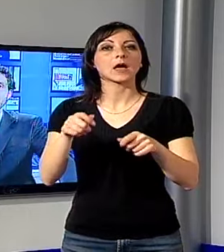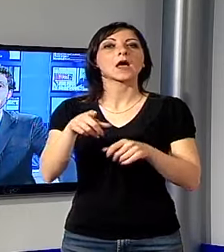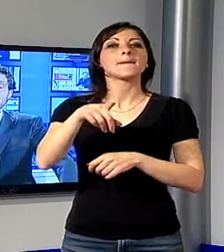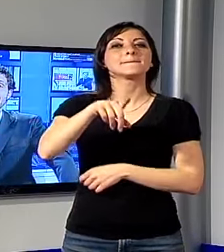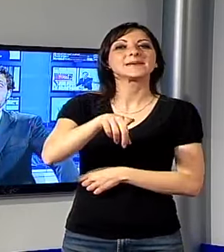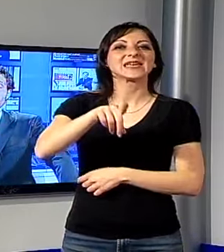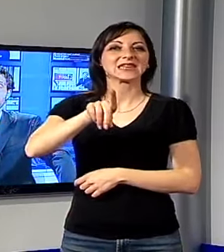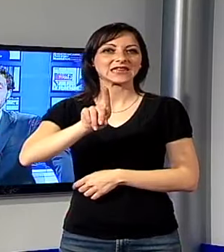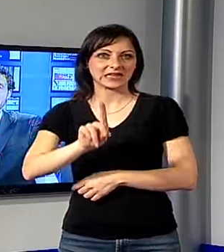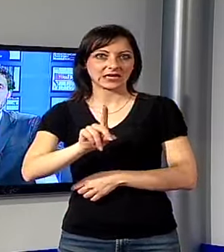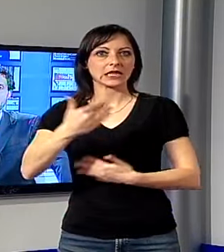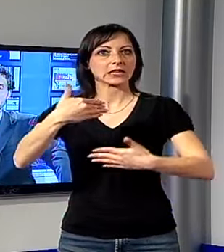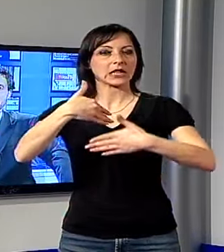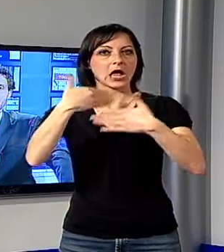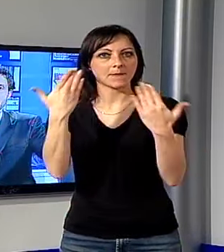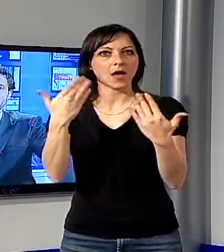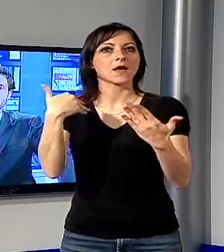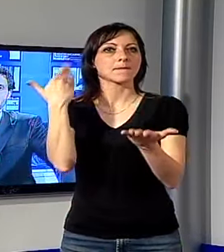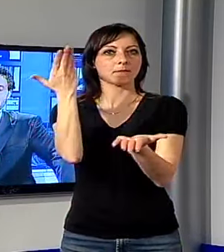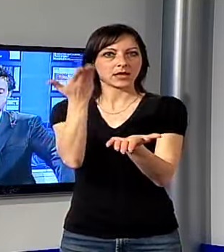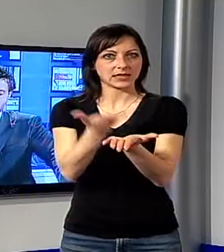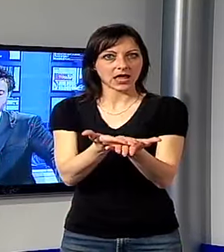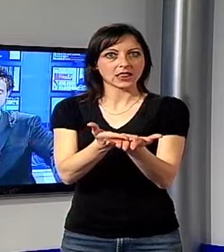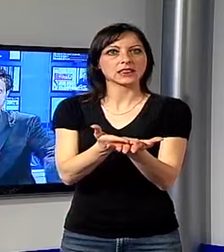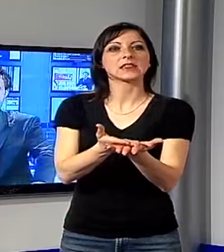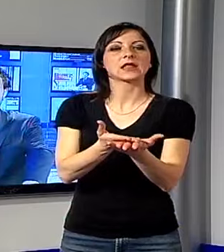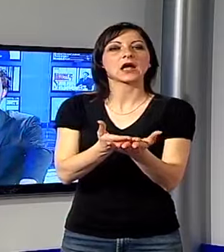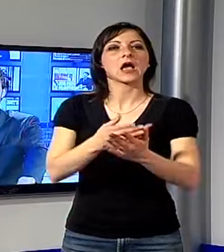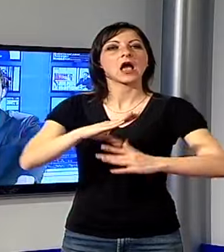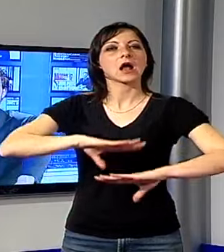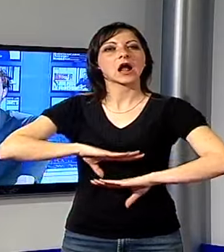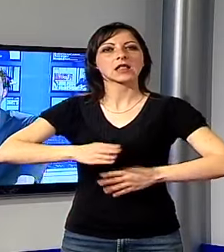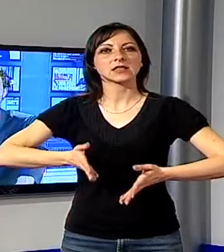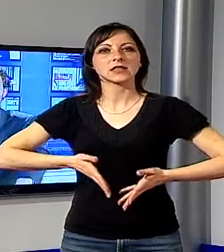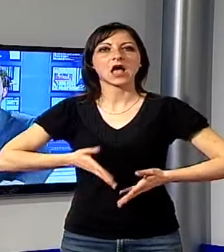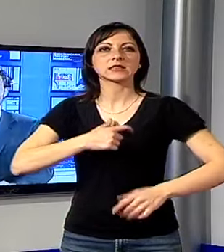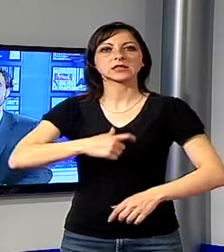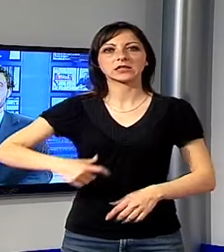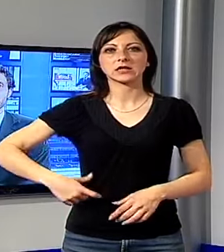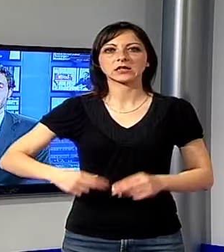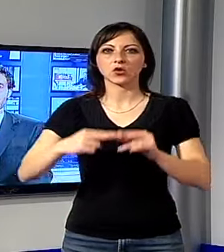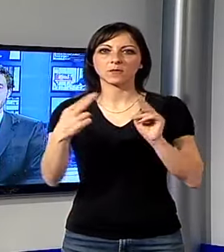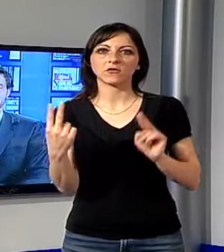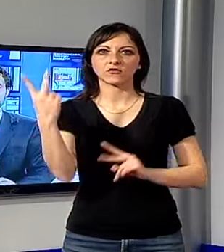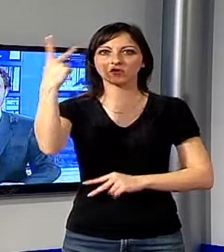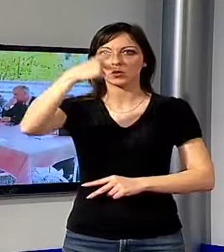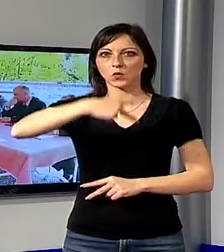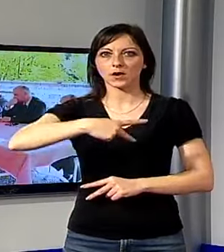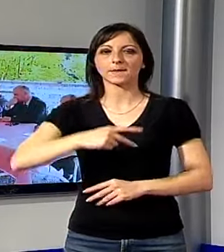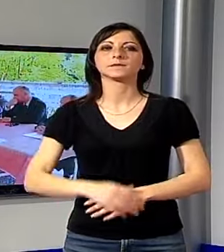Democratico che questa mattina ha presentato tutti i suoi candidati sindaco in provincia di Lucca.